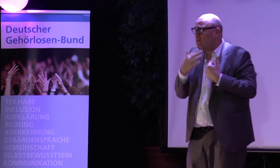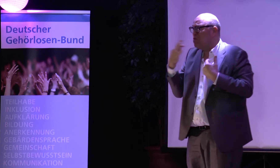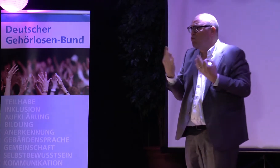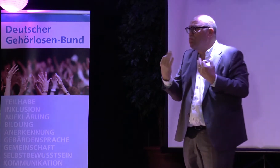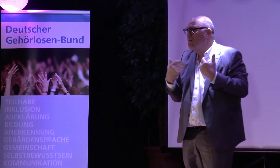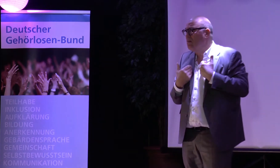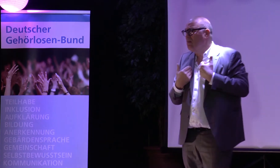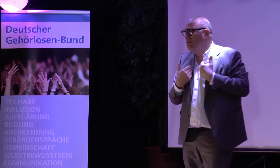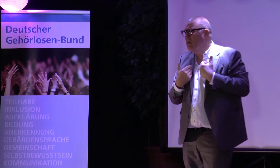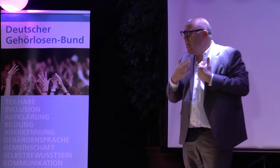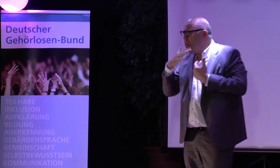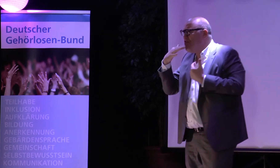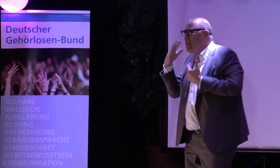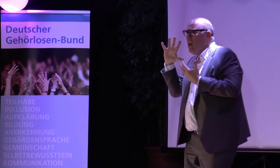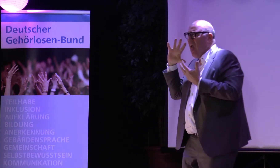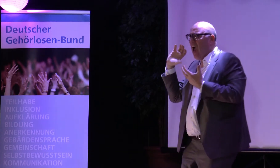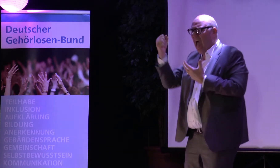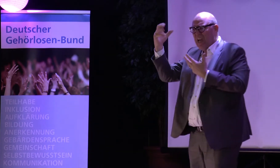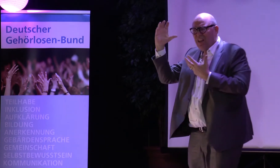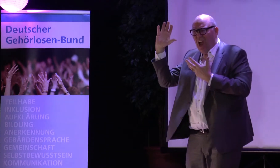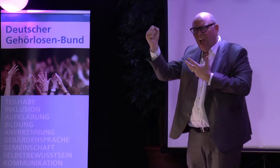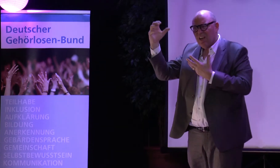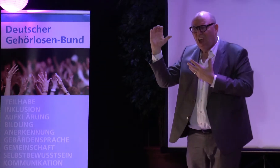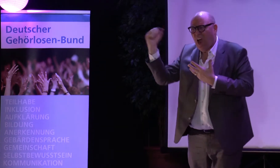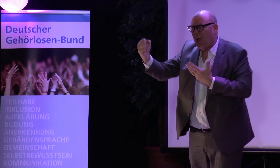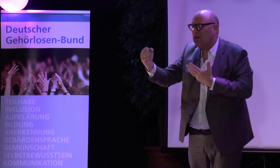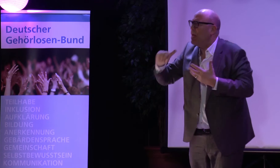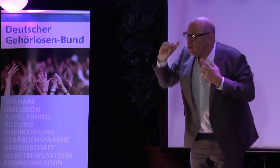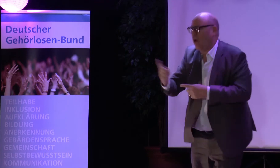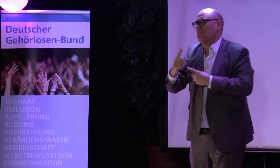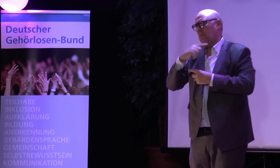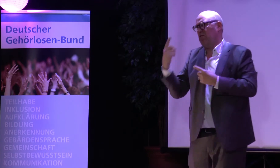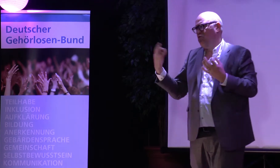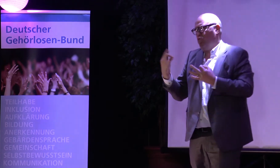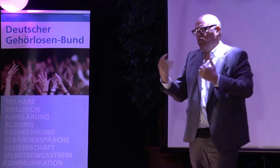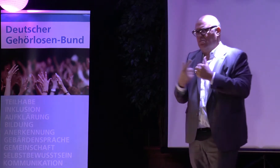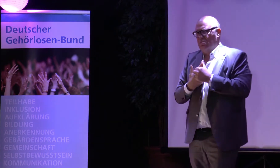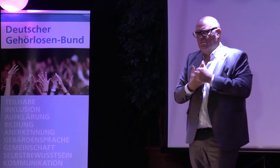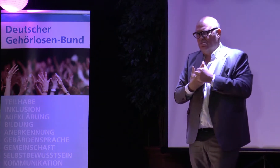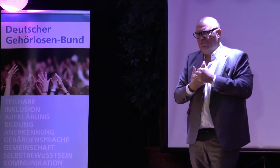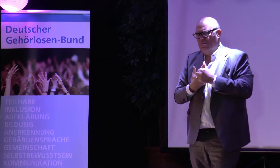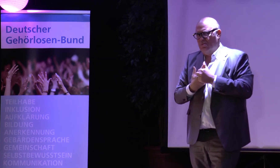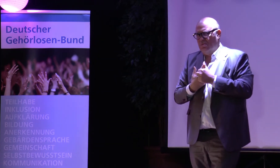Das bedeutet also, wir haben viel zu tun. Wir haben viel erreicht, aber trotzdem haben wir noch viel zu tun.